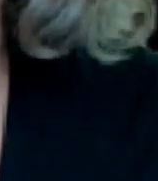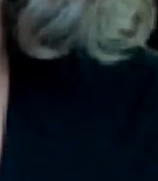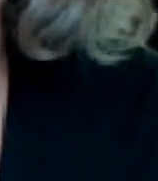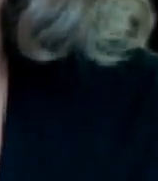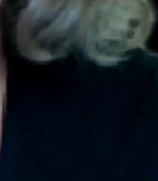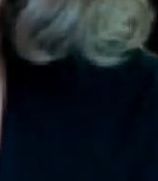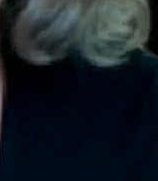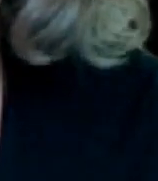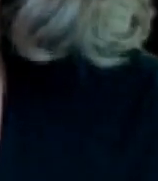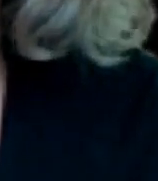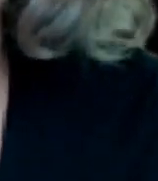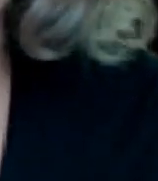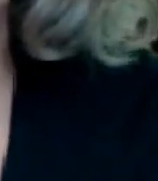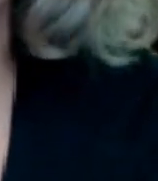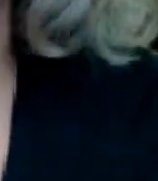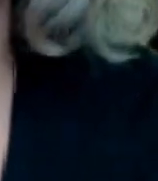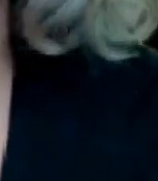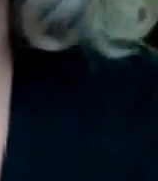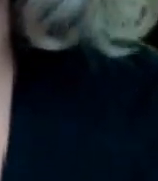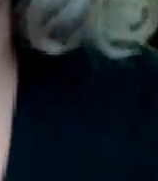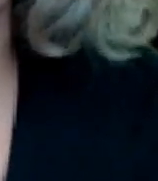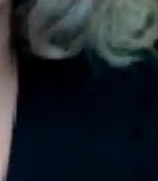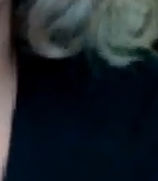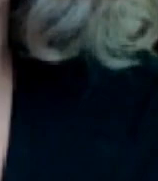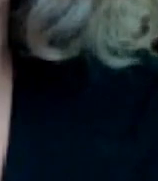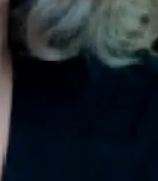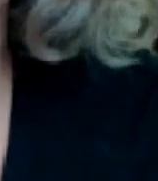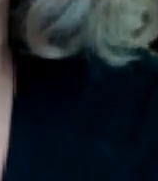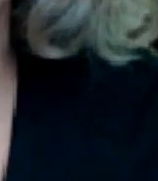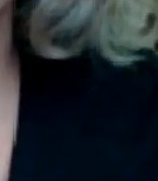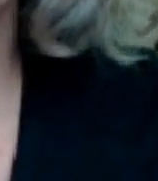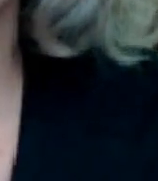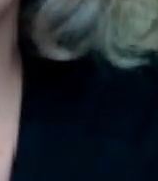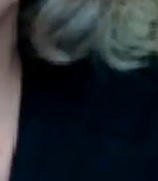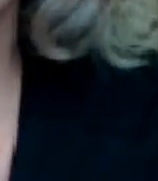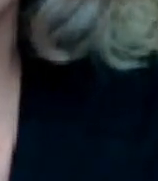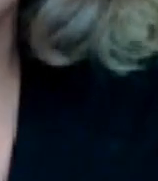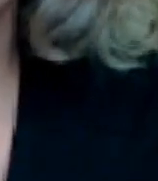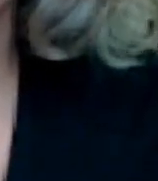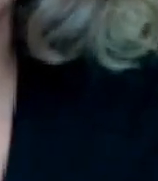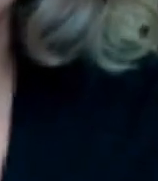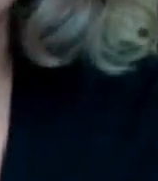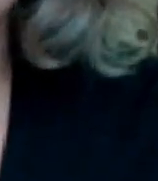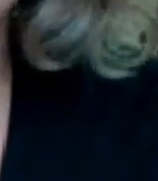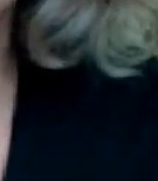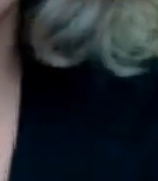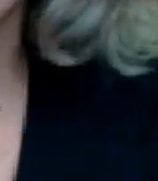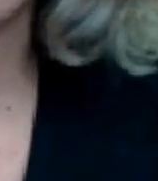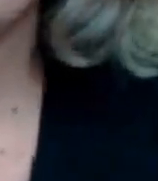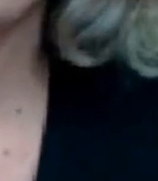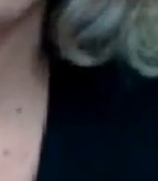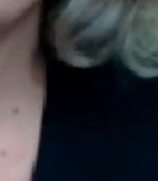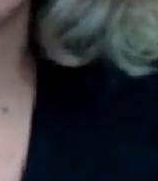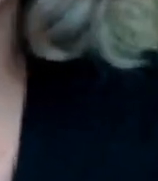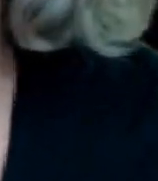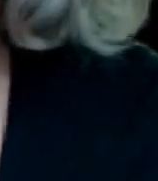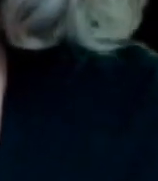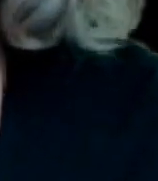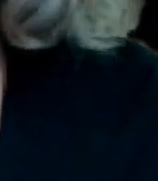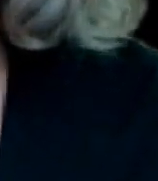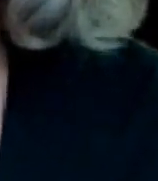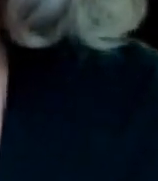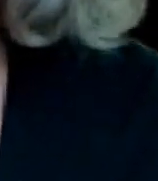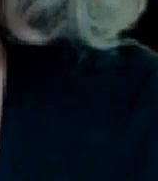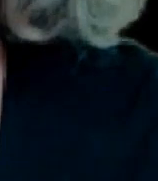grande el asunto sin embargo pues si me quitaron la acreditación me quitaron el